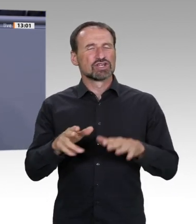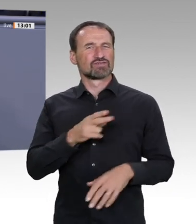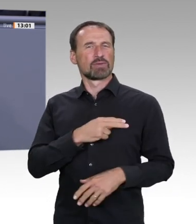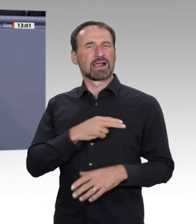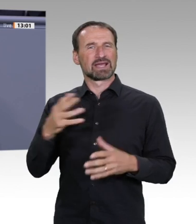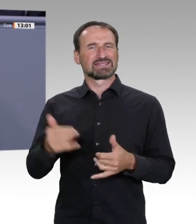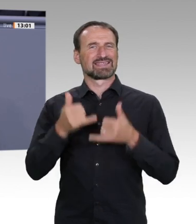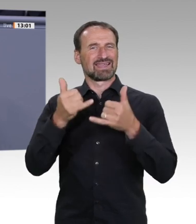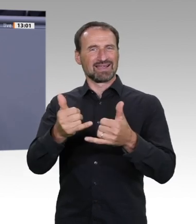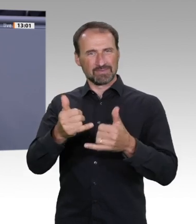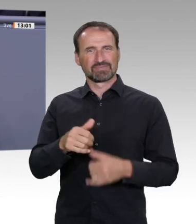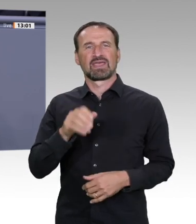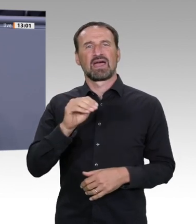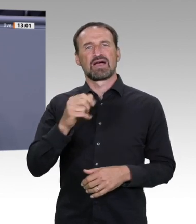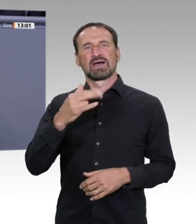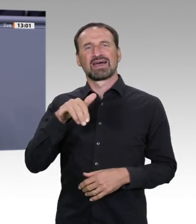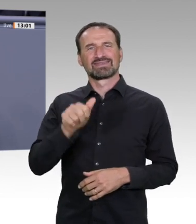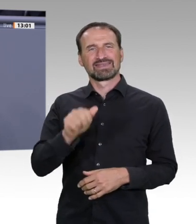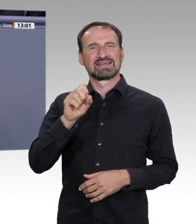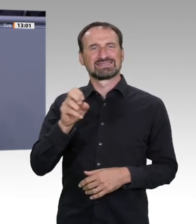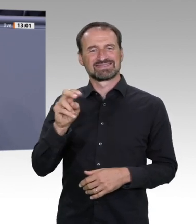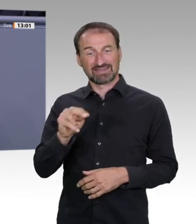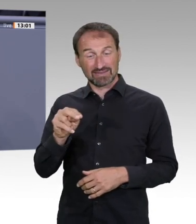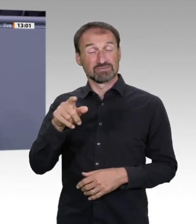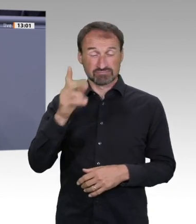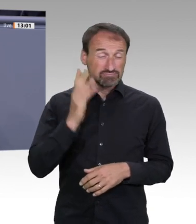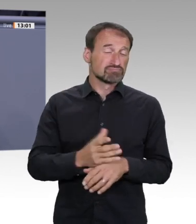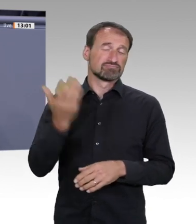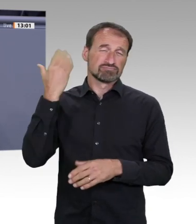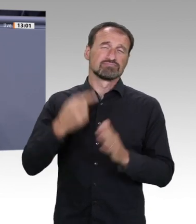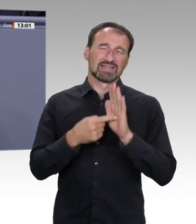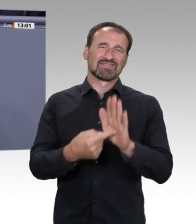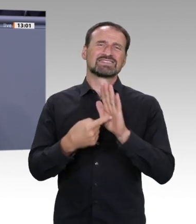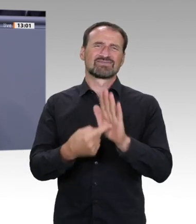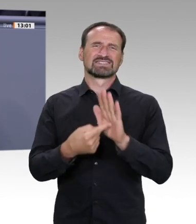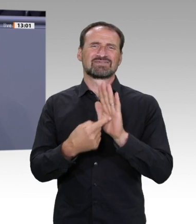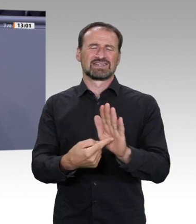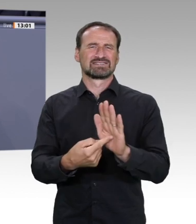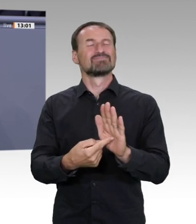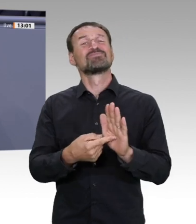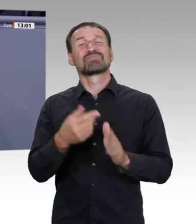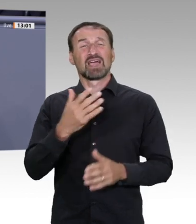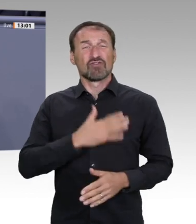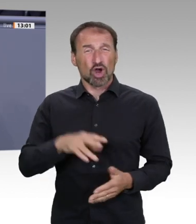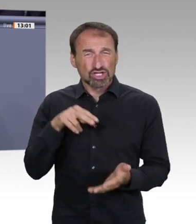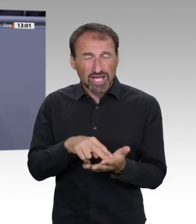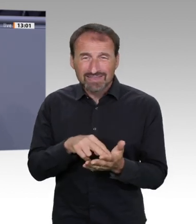weist immer wieder darauf hin, Wohlstand hängt wesentlich ab von Befähigungen und